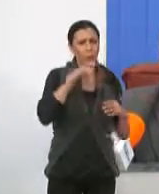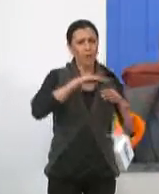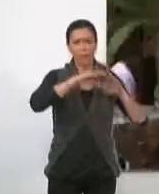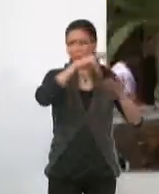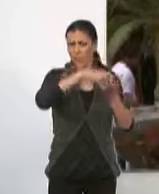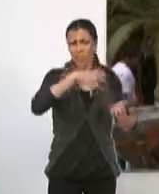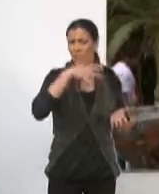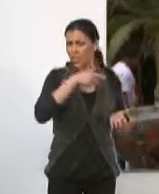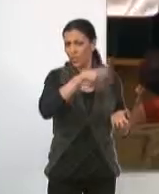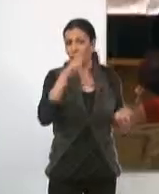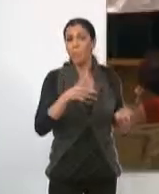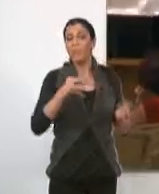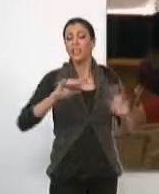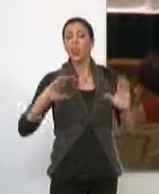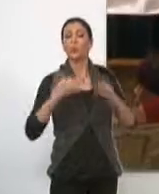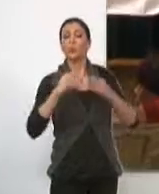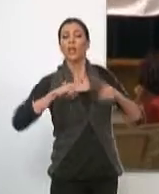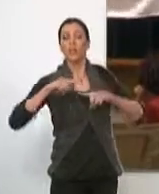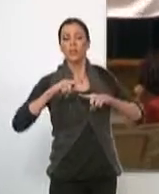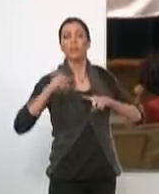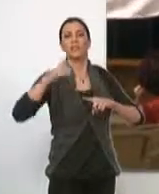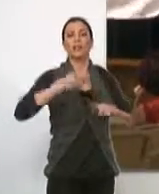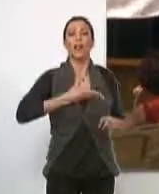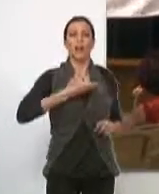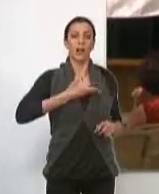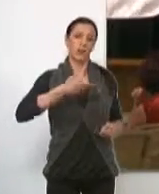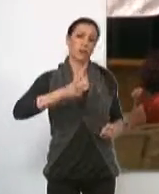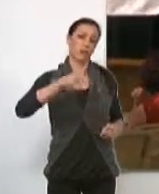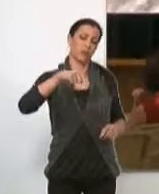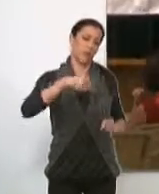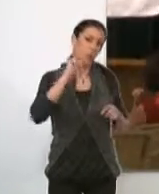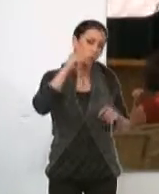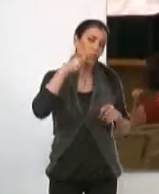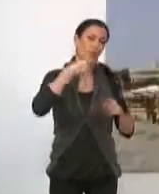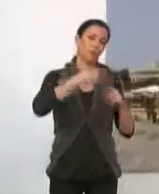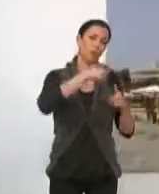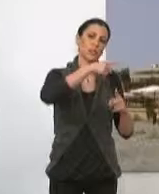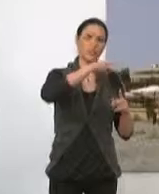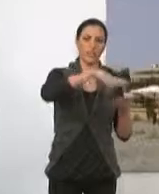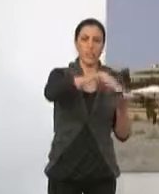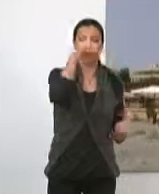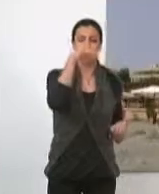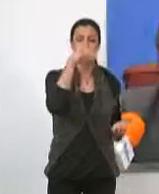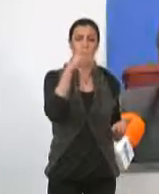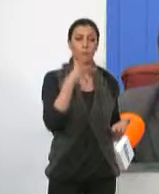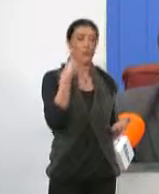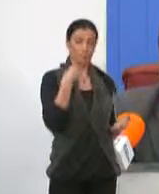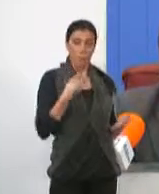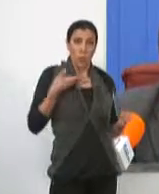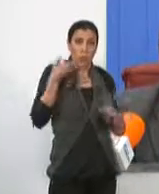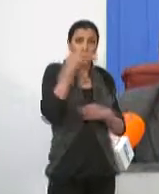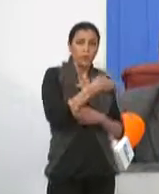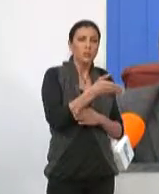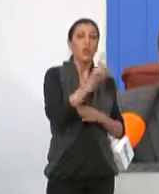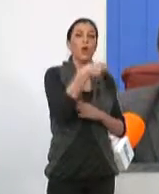de chiringuitos y el resto de la junta directiva junto con los alcaldes de Motril, Almuñécar y Salobreña. En